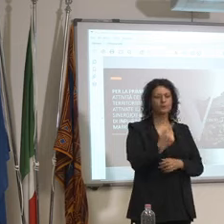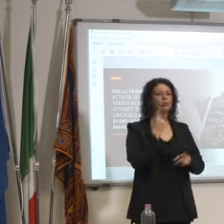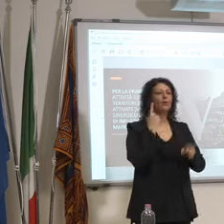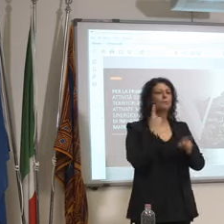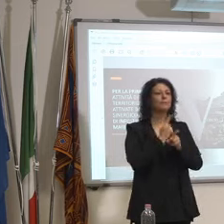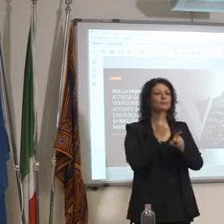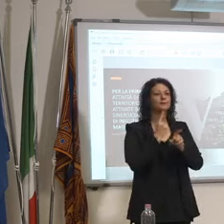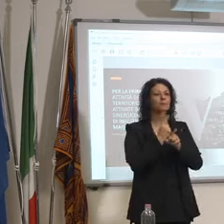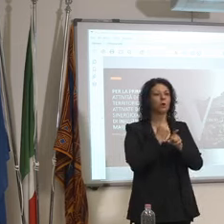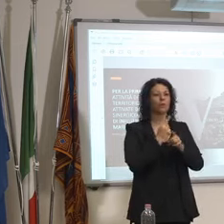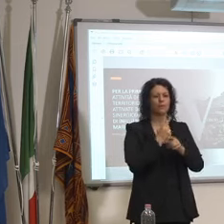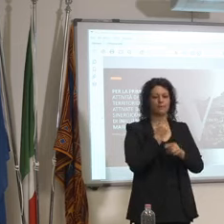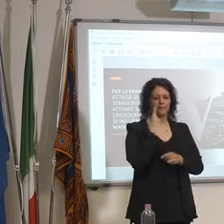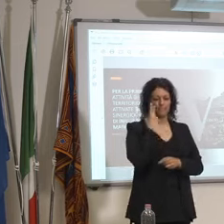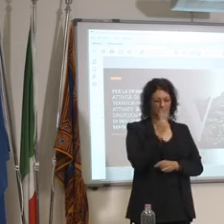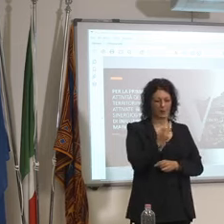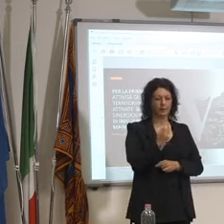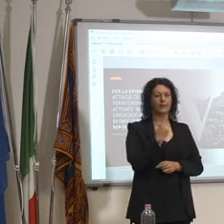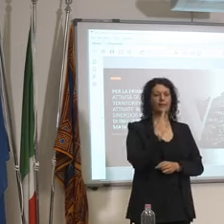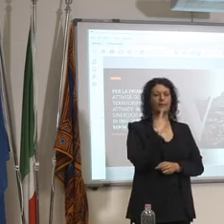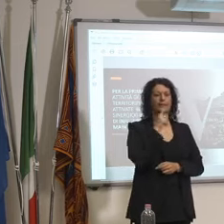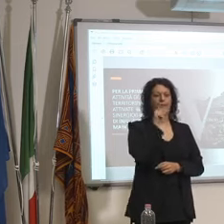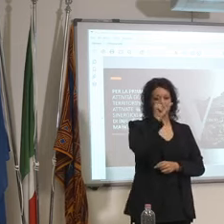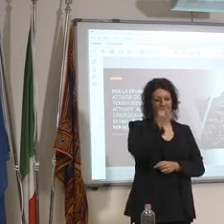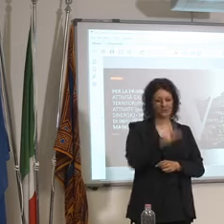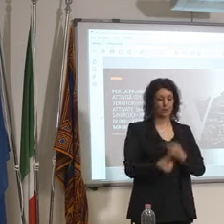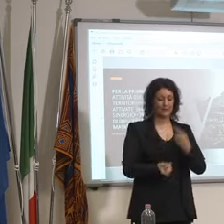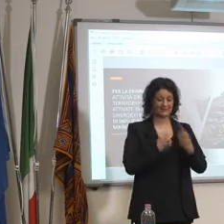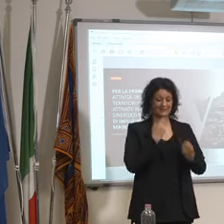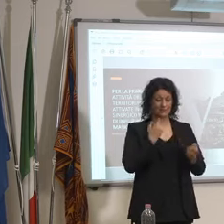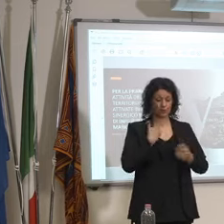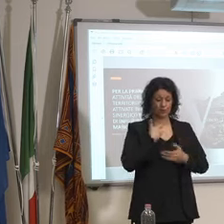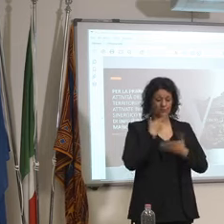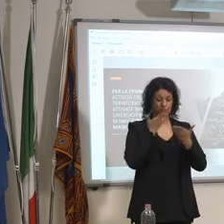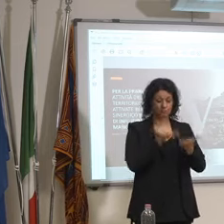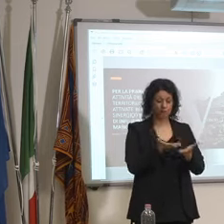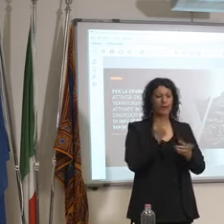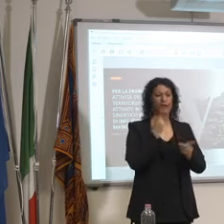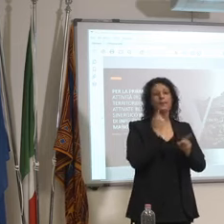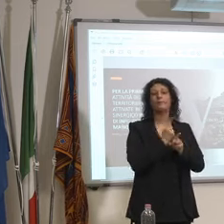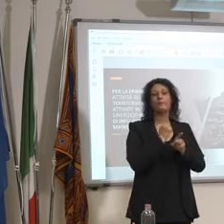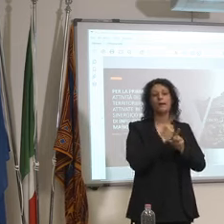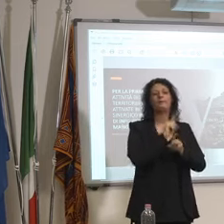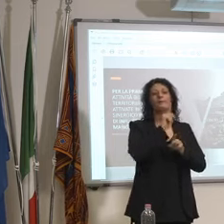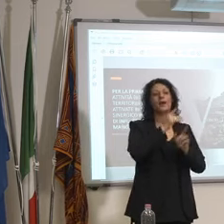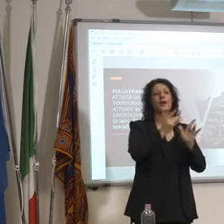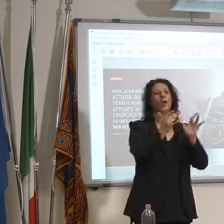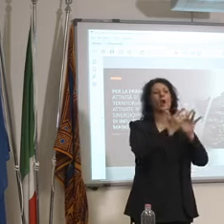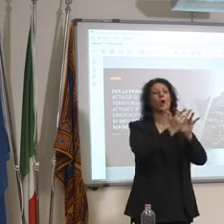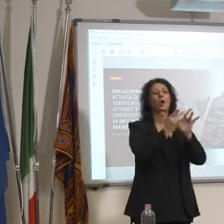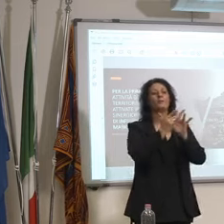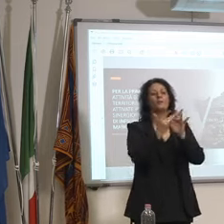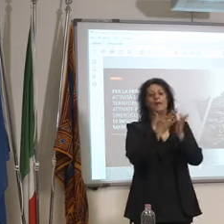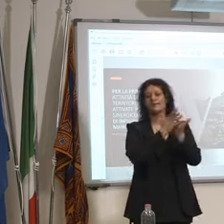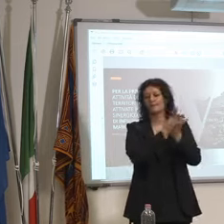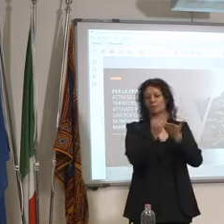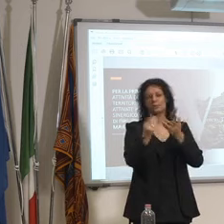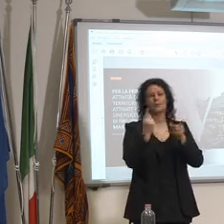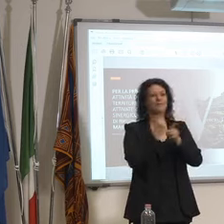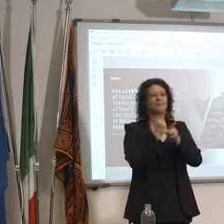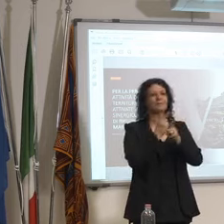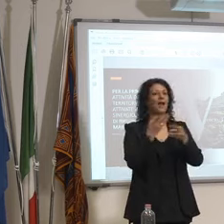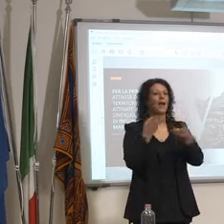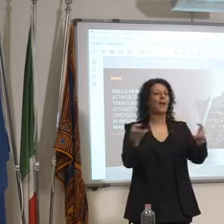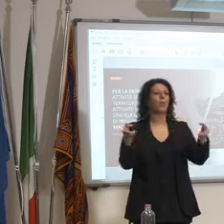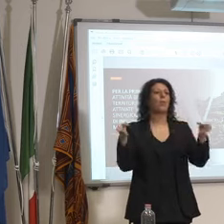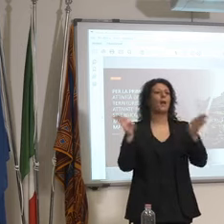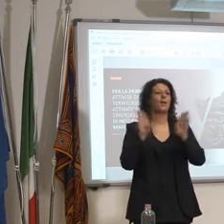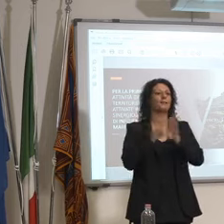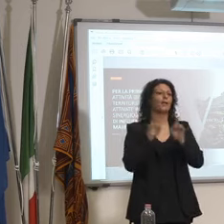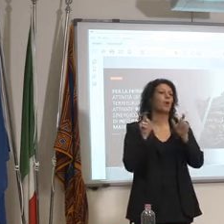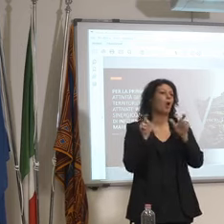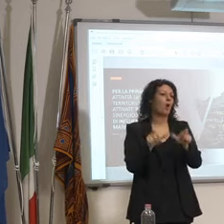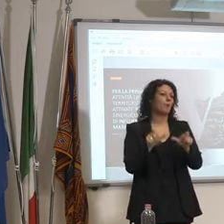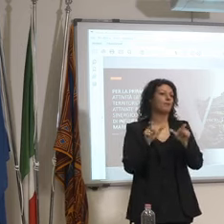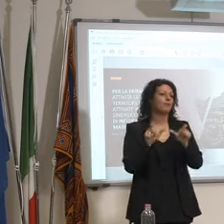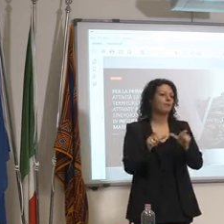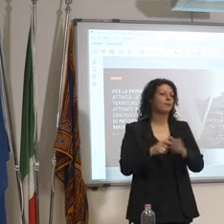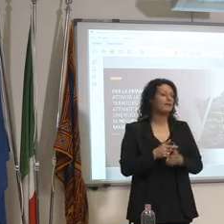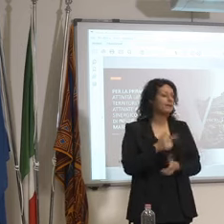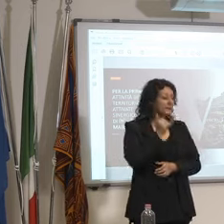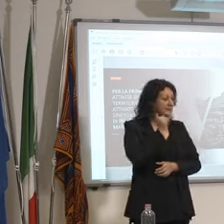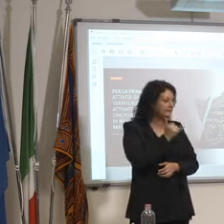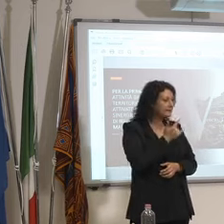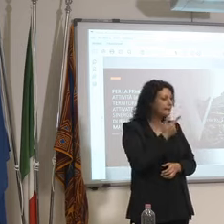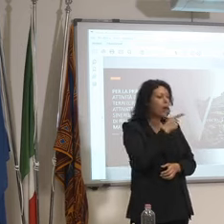sintomatico tutti coloro che sono i contatti quindi secondo me c'è la quarantena obbligatoria appunto sì ma se la fanno in